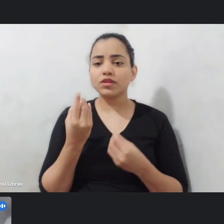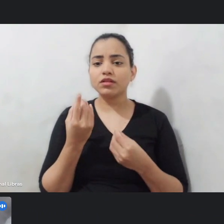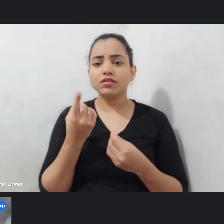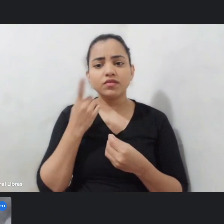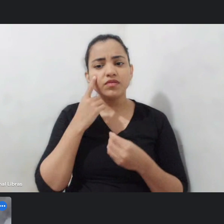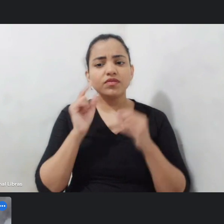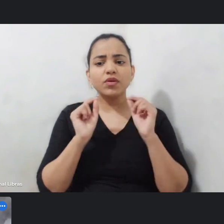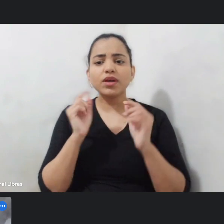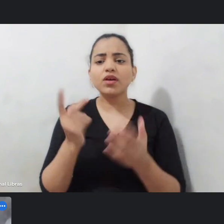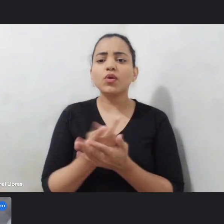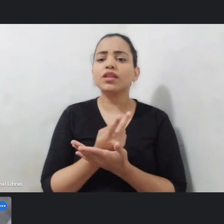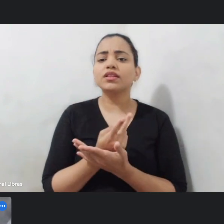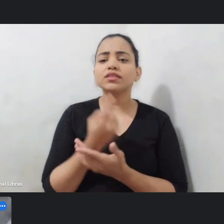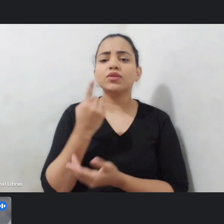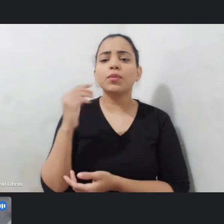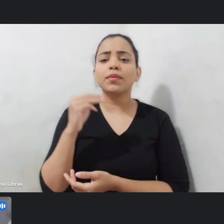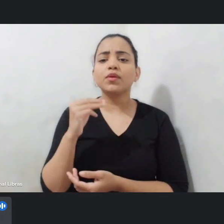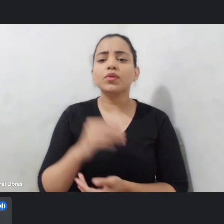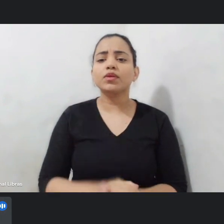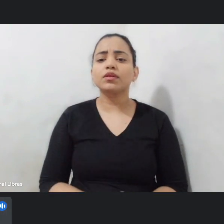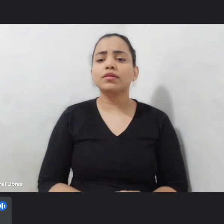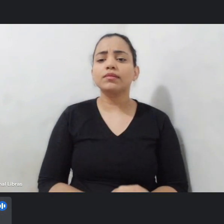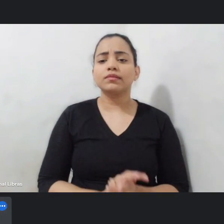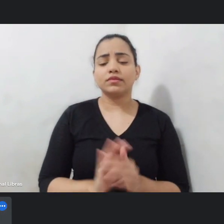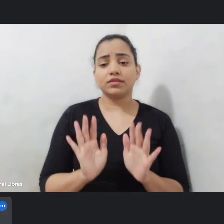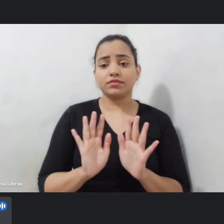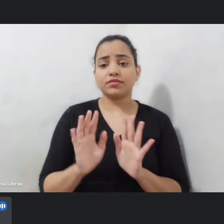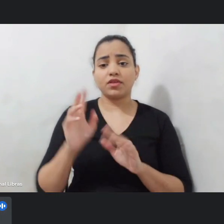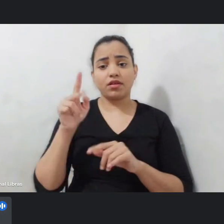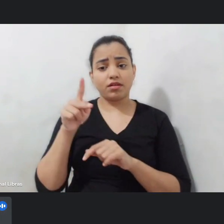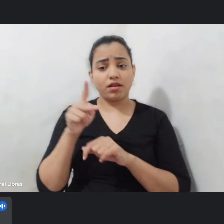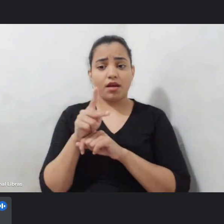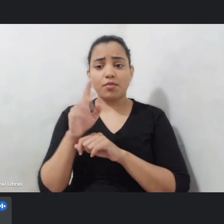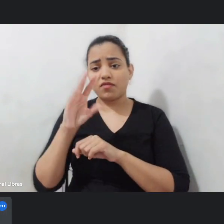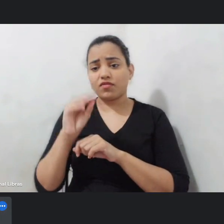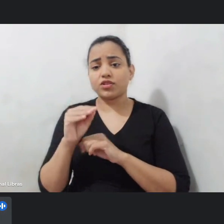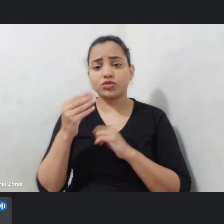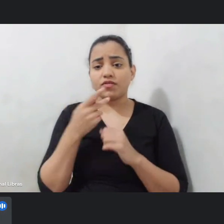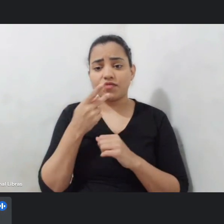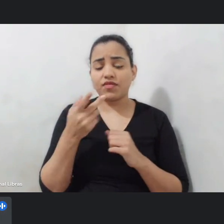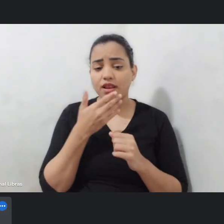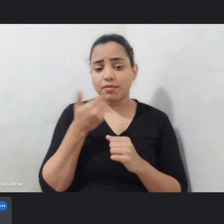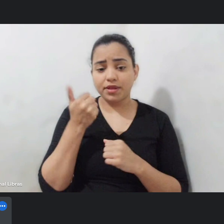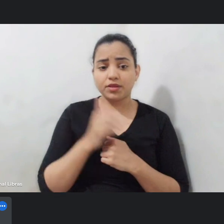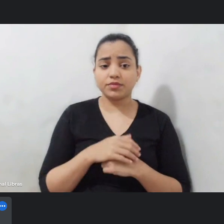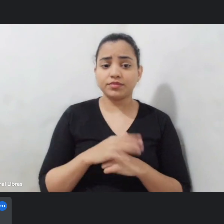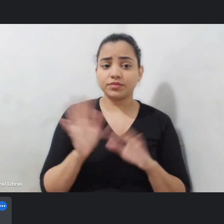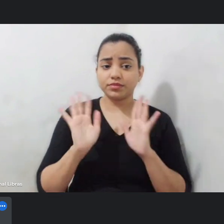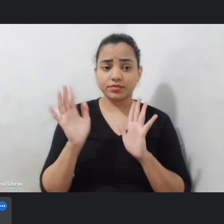só um minutinho Bom, vou tirar a câmera e vou falar melhor estão me ouvindo?